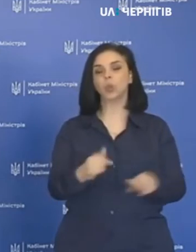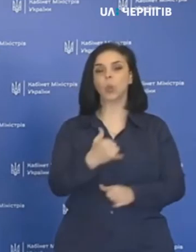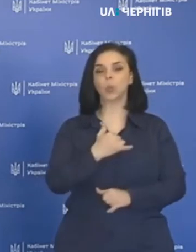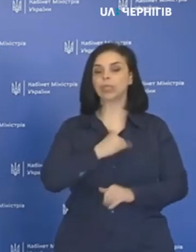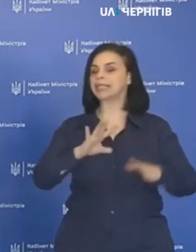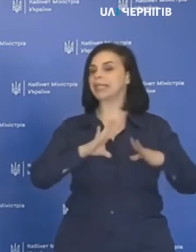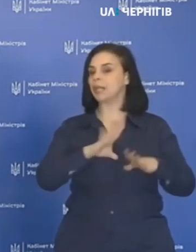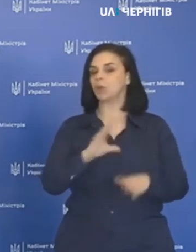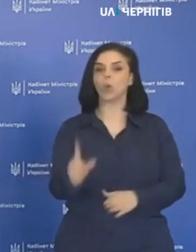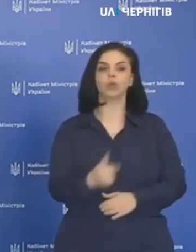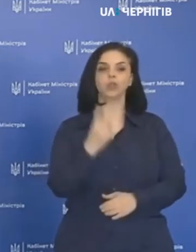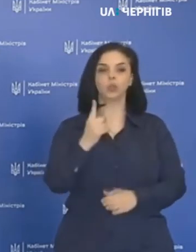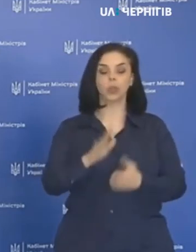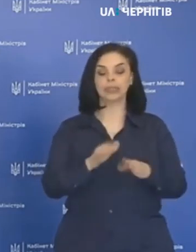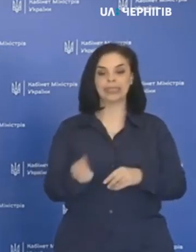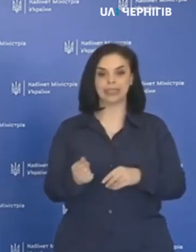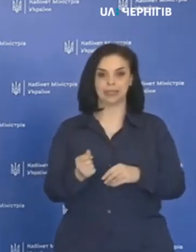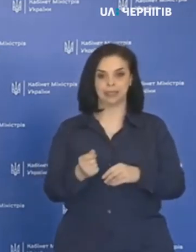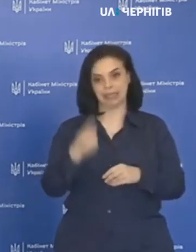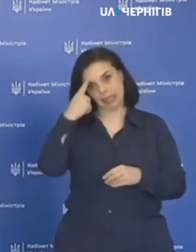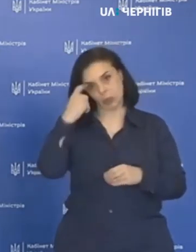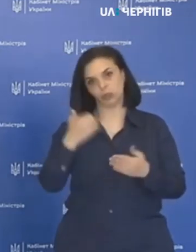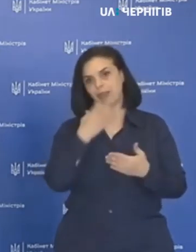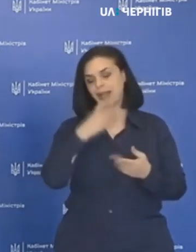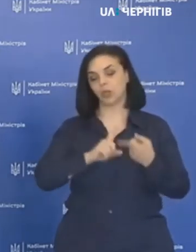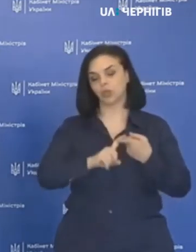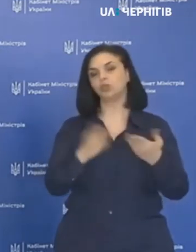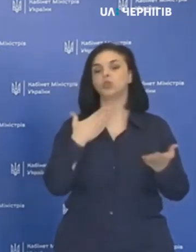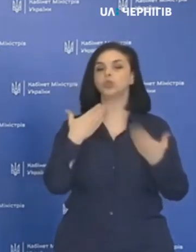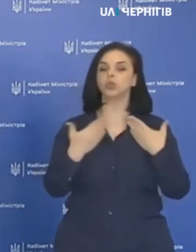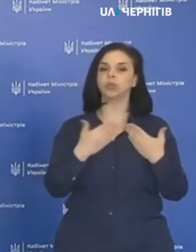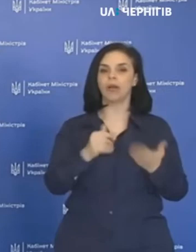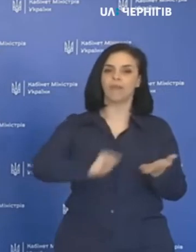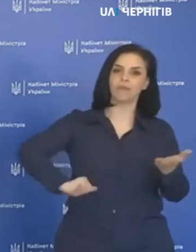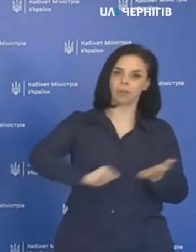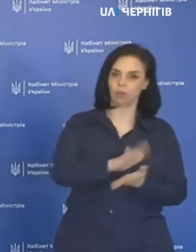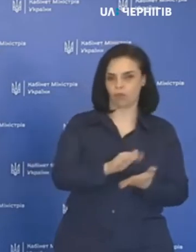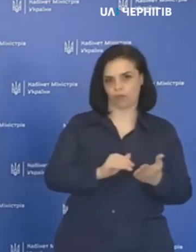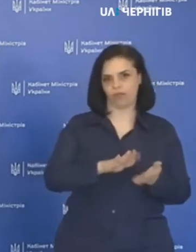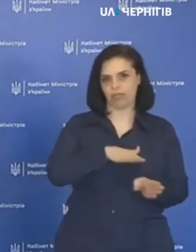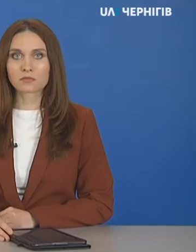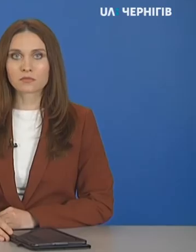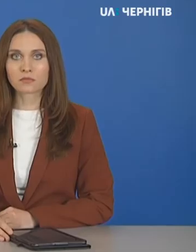не було жодних надходжень на горячу лінію щодо відмови в здійсненні ПЛР.